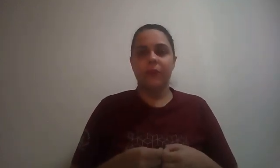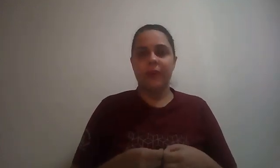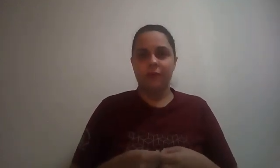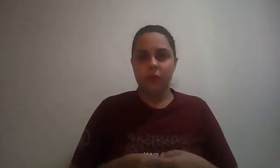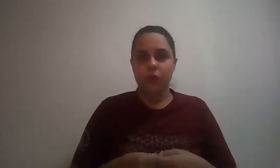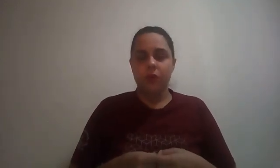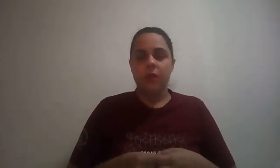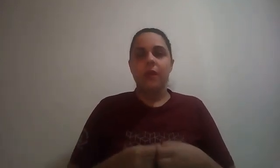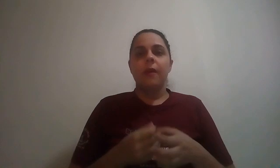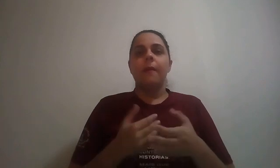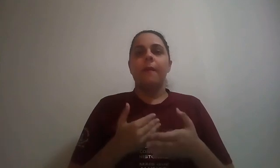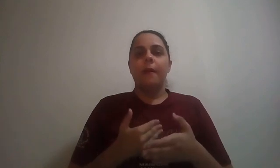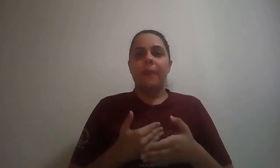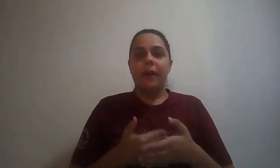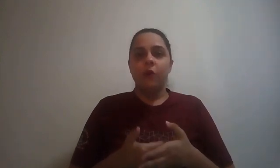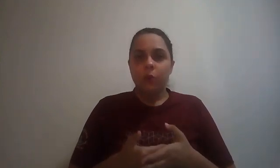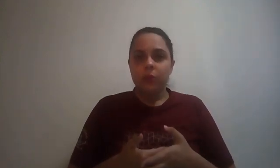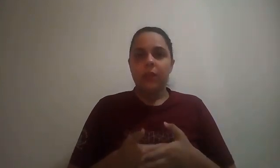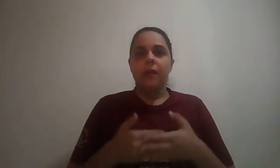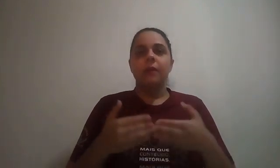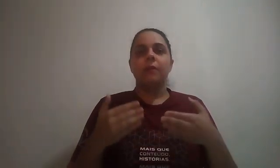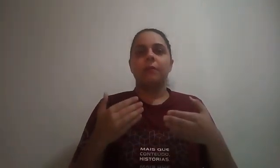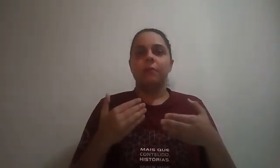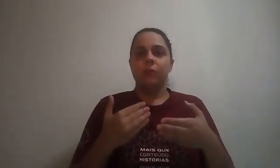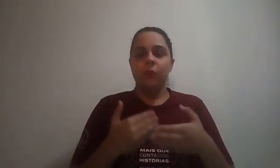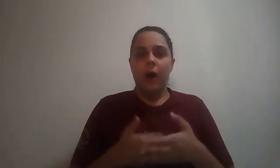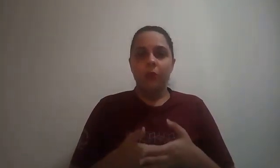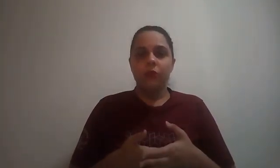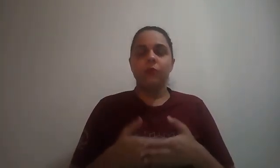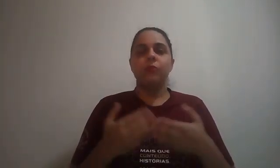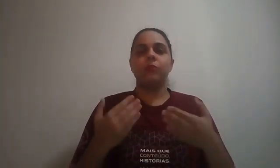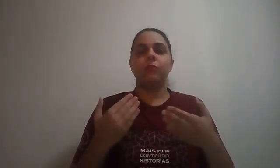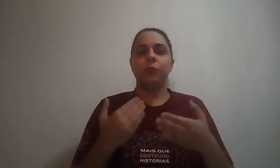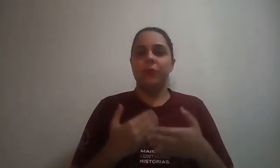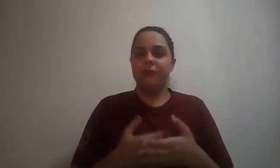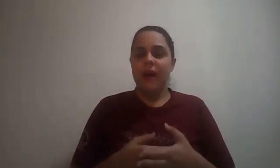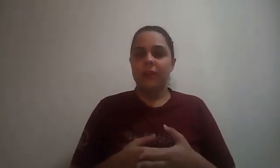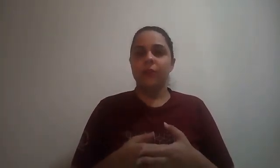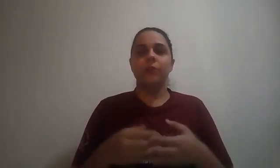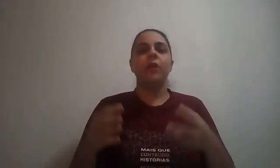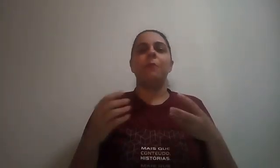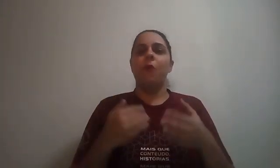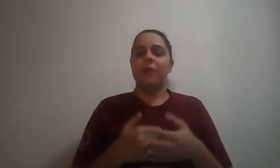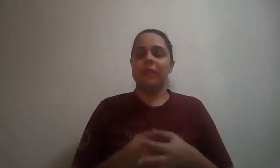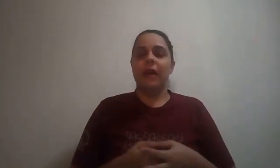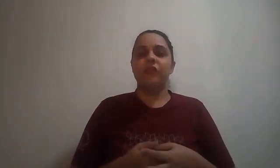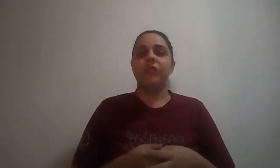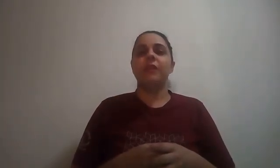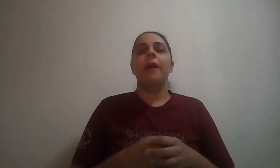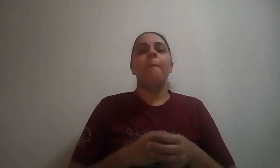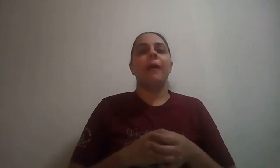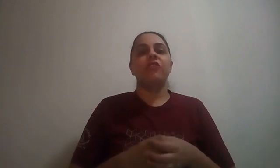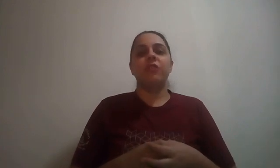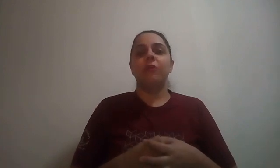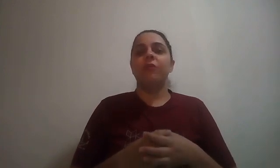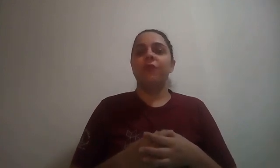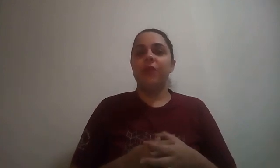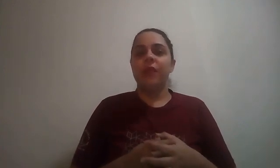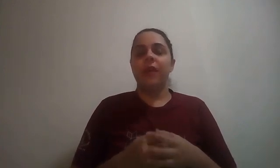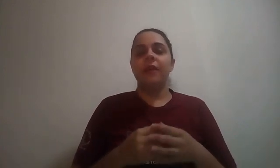por favor, pergunte no áudio, no privado, por mensagens, mas não fiquem